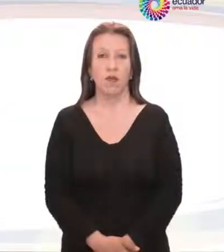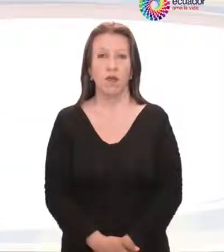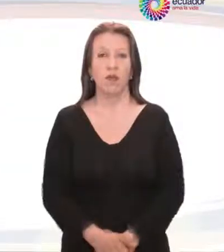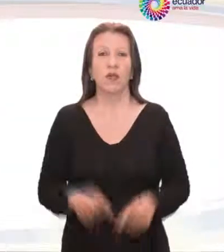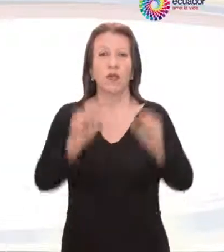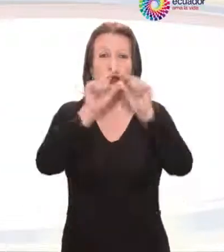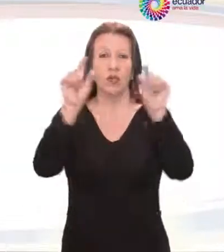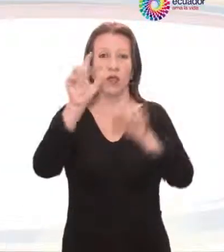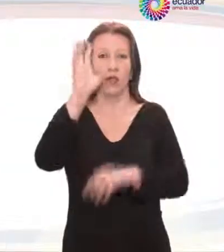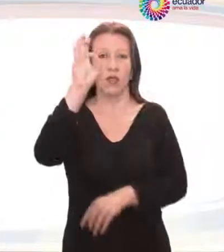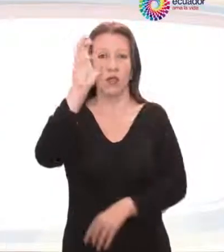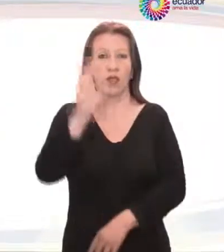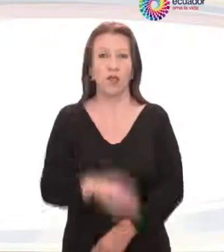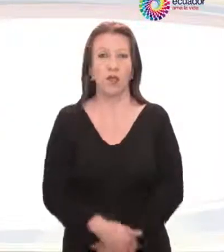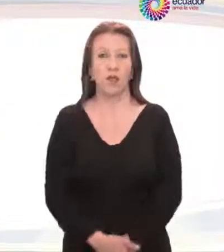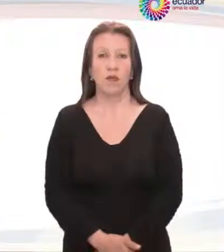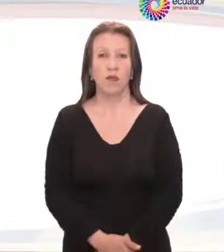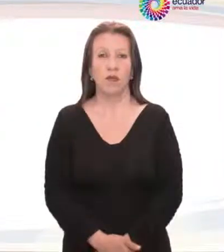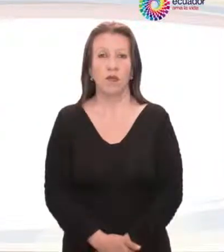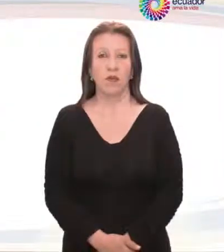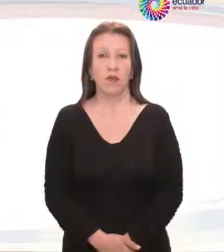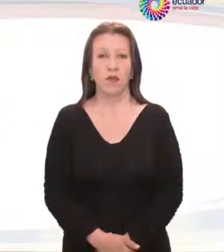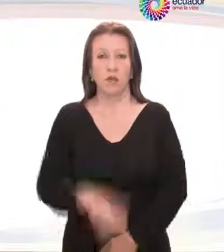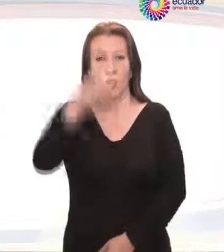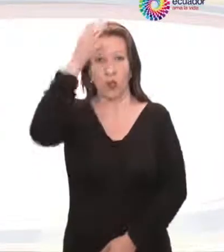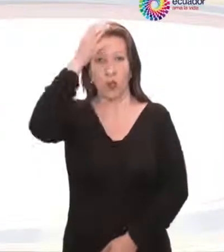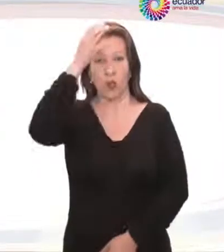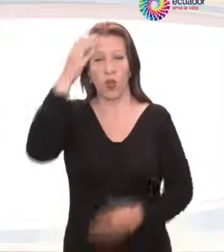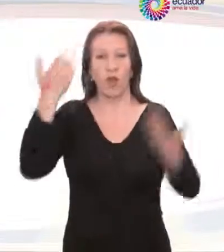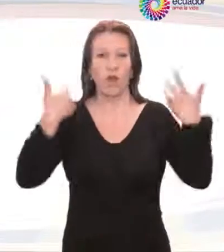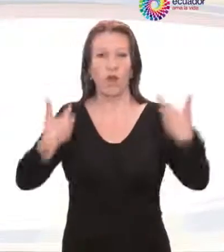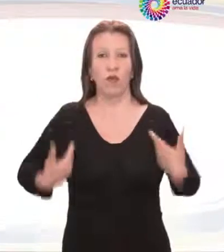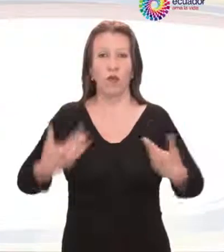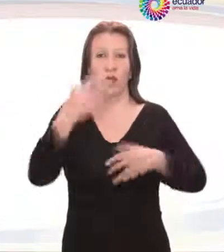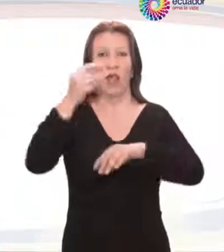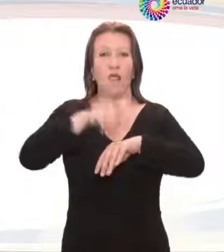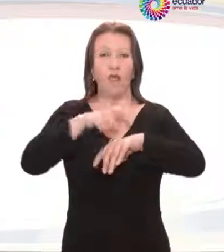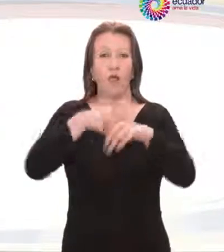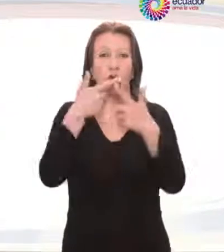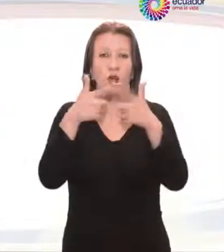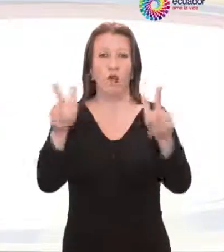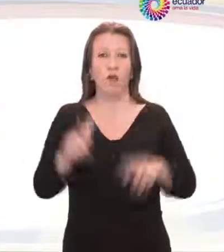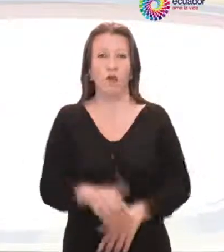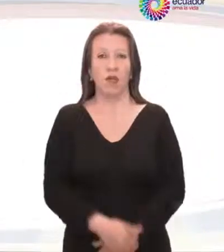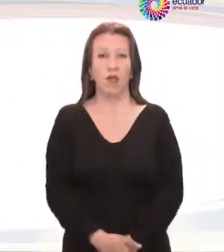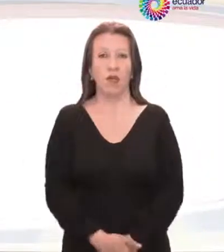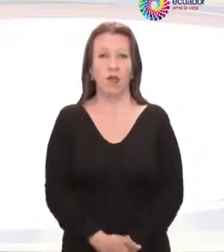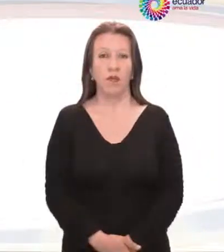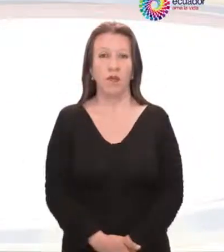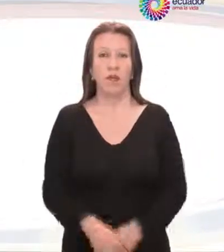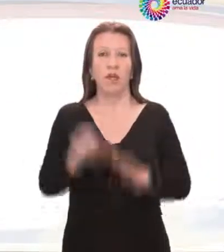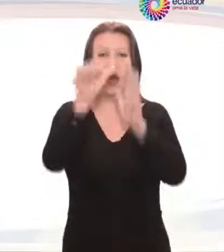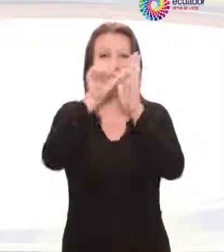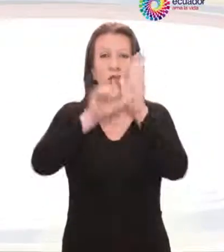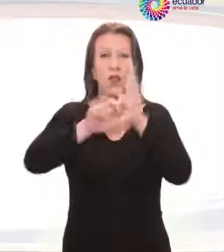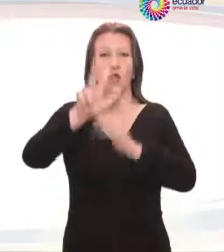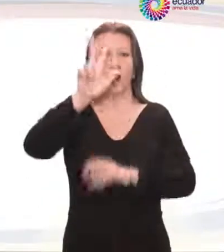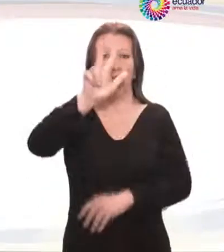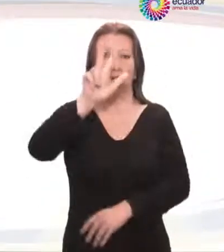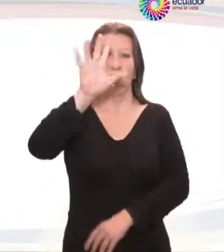Sección sexta. Cultura física y tiempo libre. Artículo